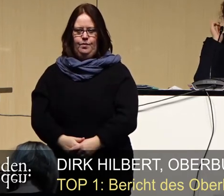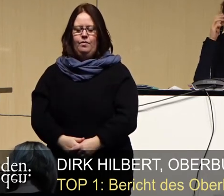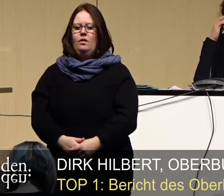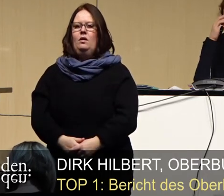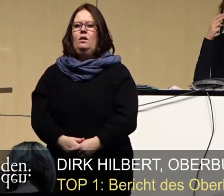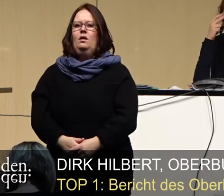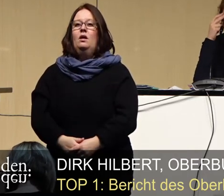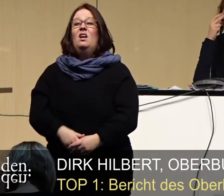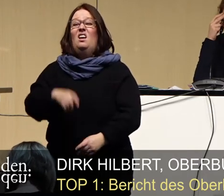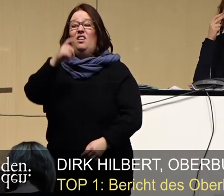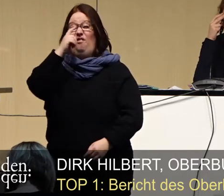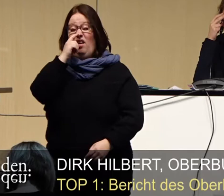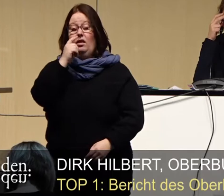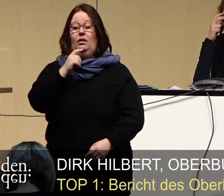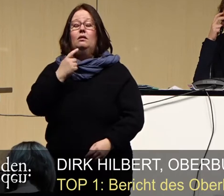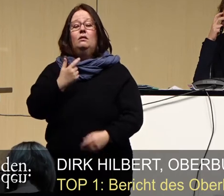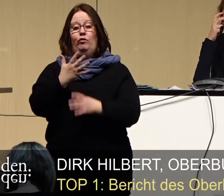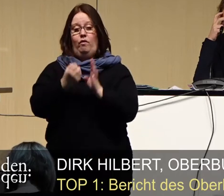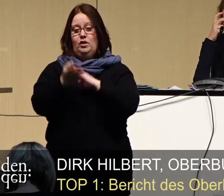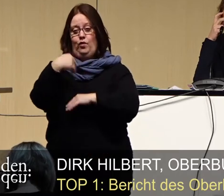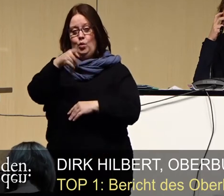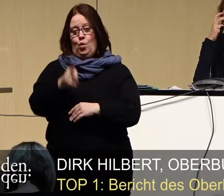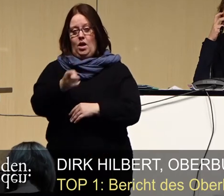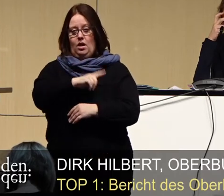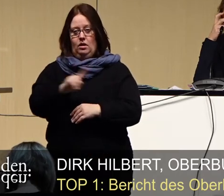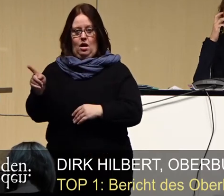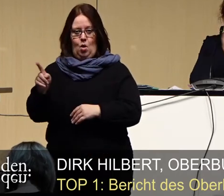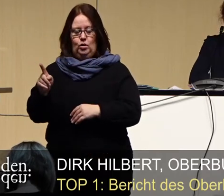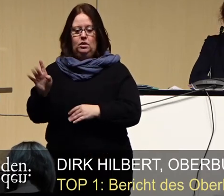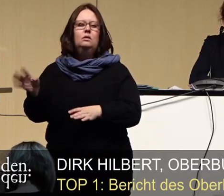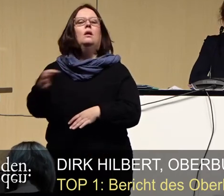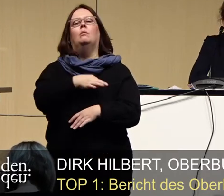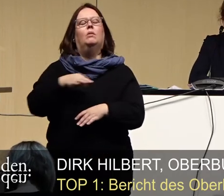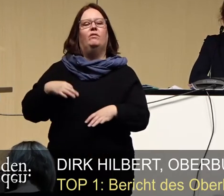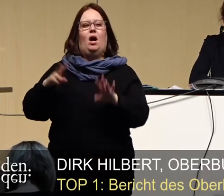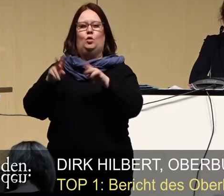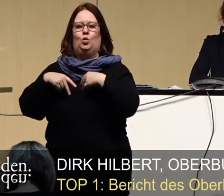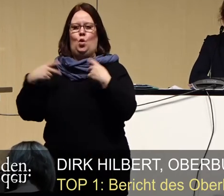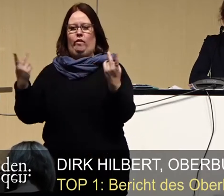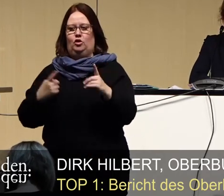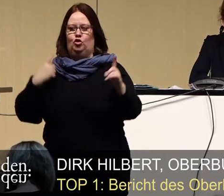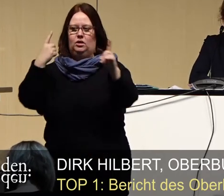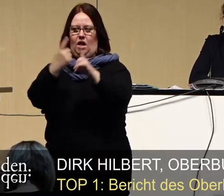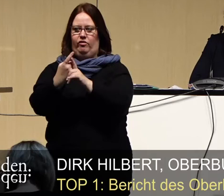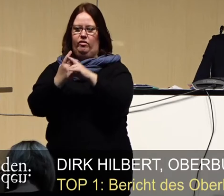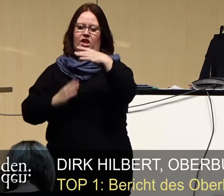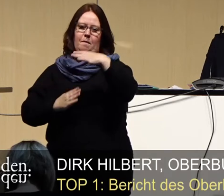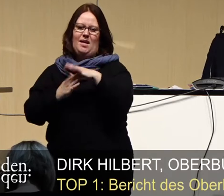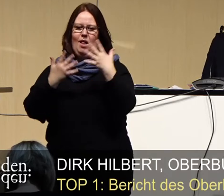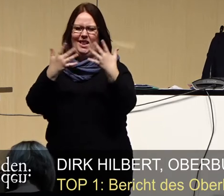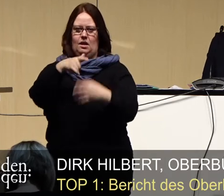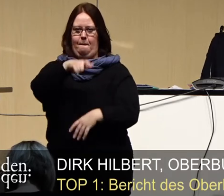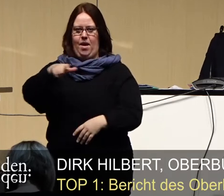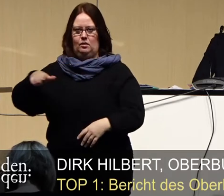Inzidenz von 50 sollen dann Treffen privat und öffentlich nur noch mit maximal 10